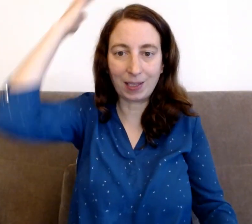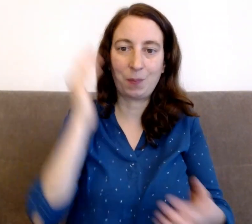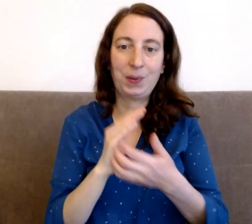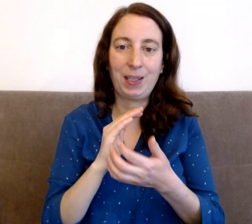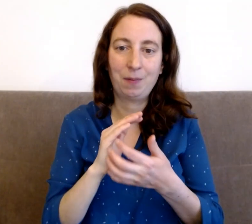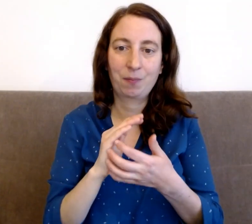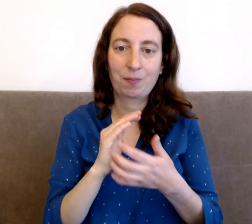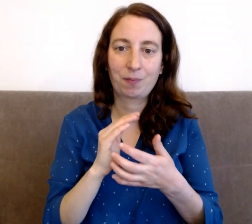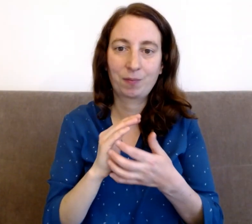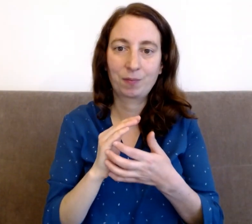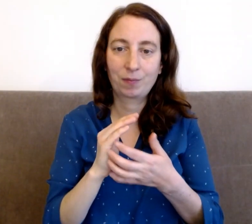pensée.